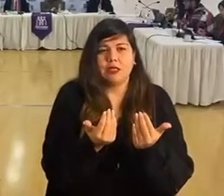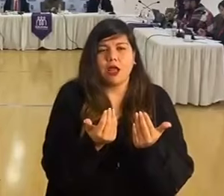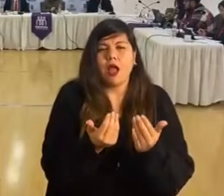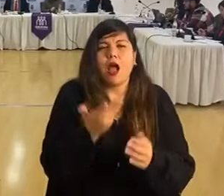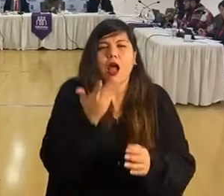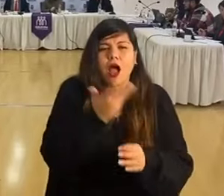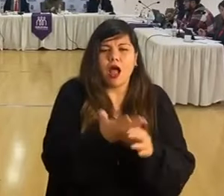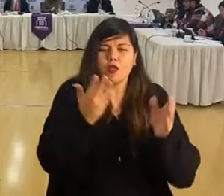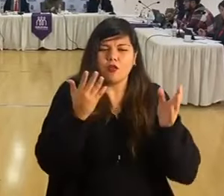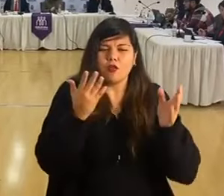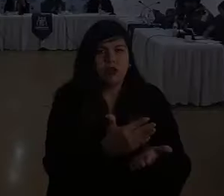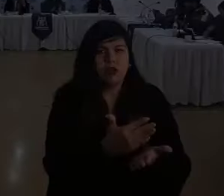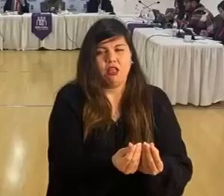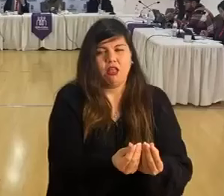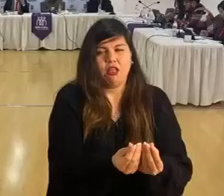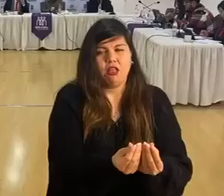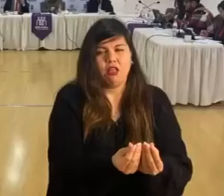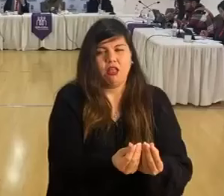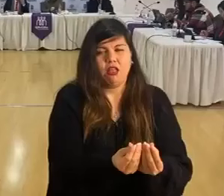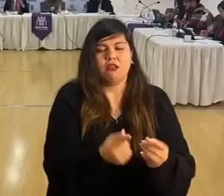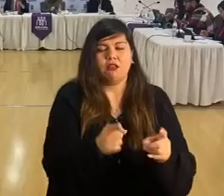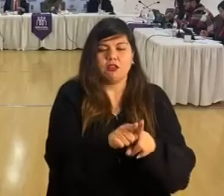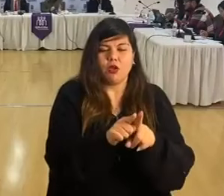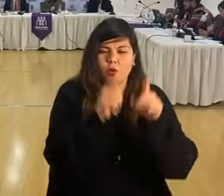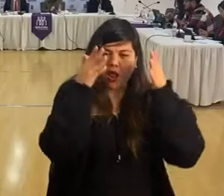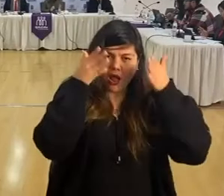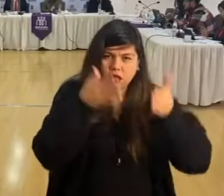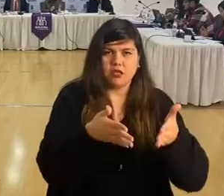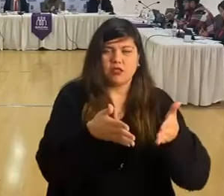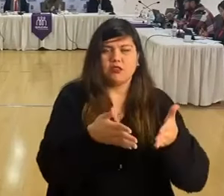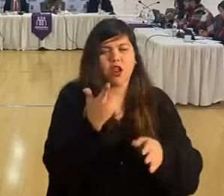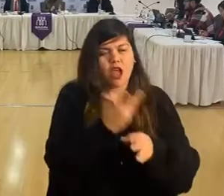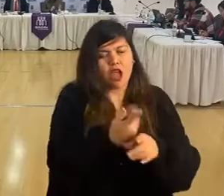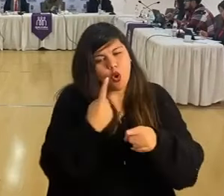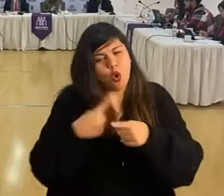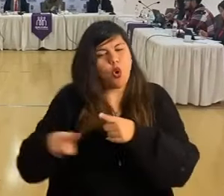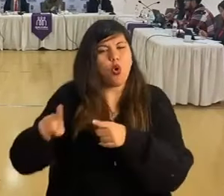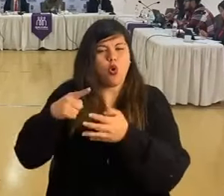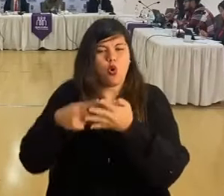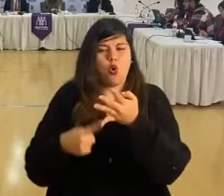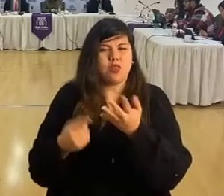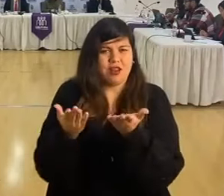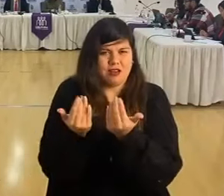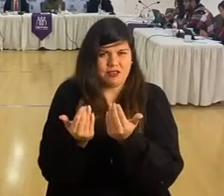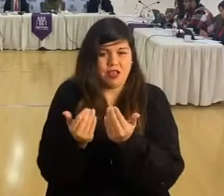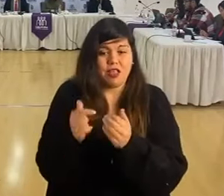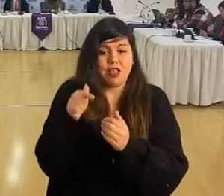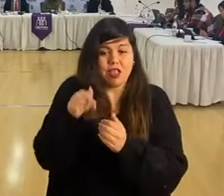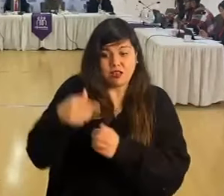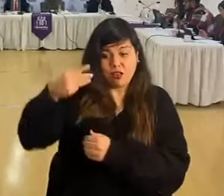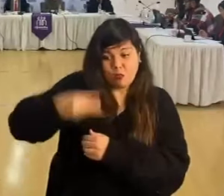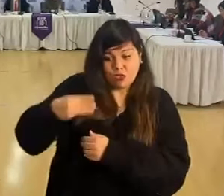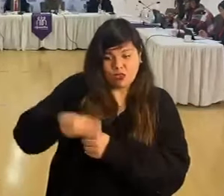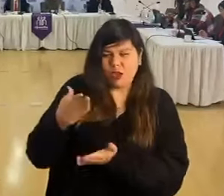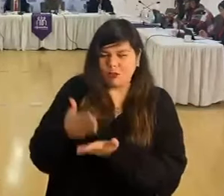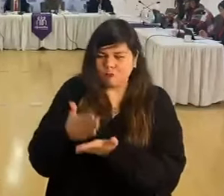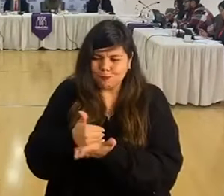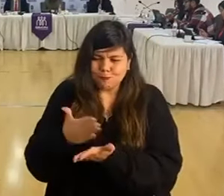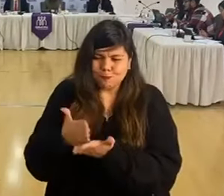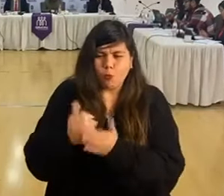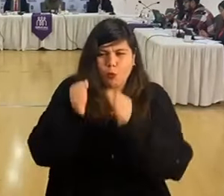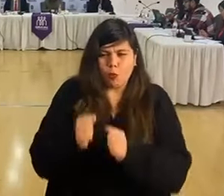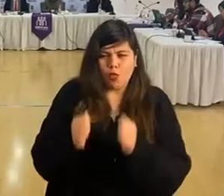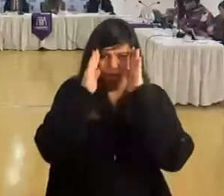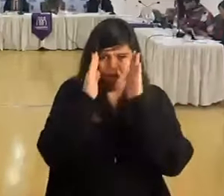Eventualmente hay más focos. Con el foco ahí de que existen otras necesidades y que a través de esas necesidades el municipio estratégicamente puede